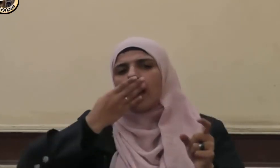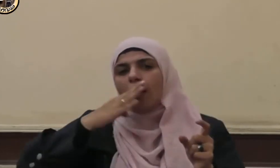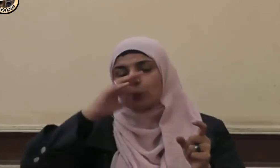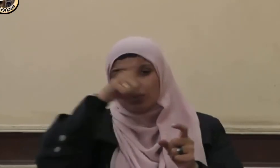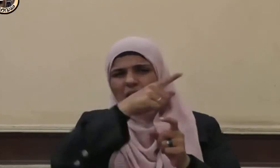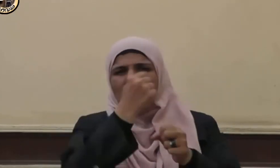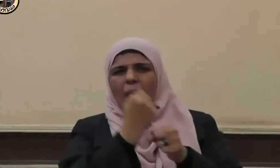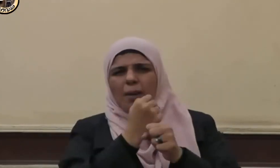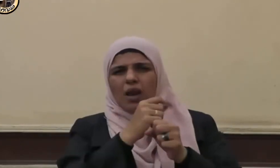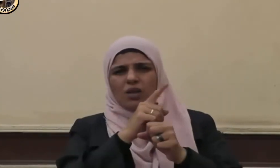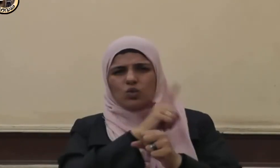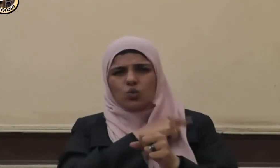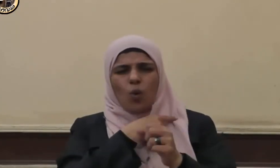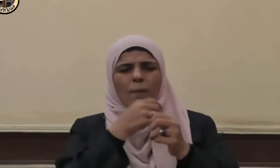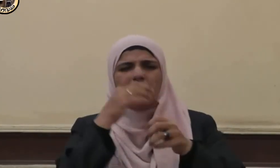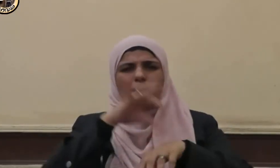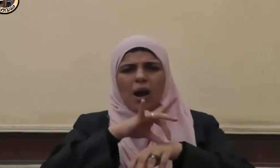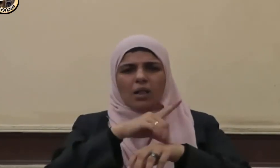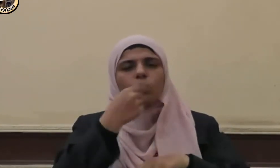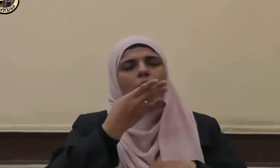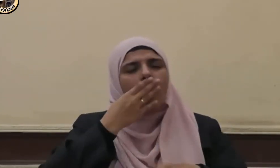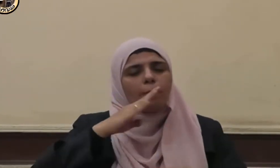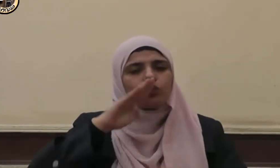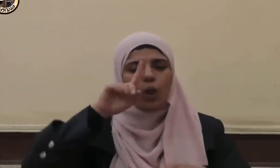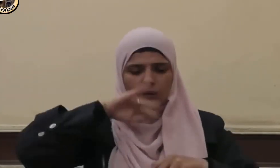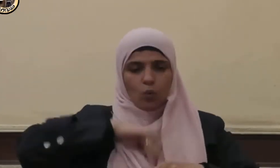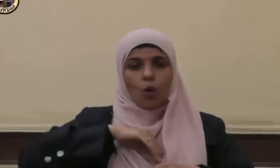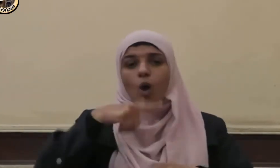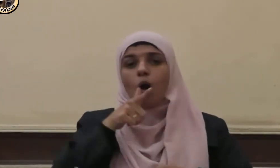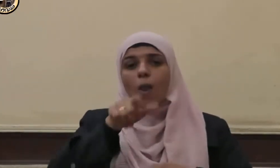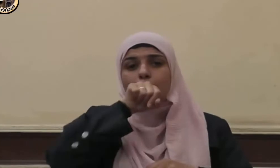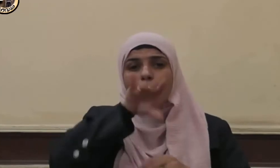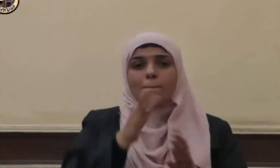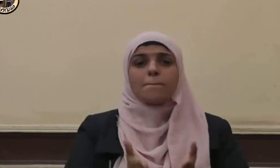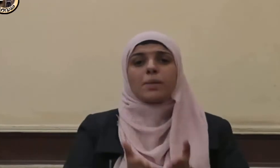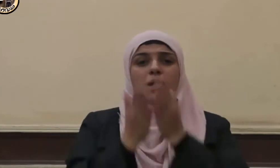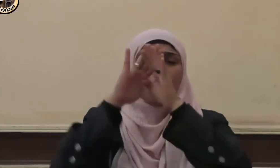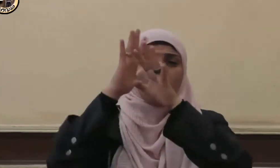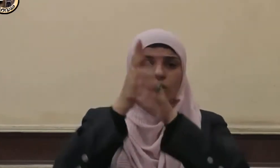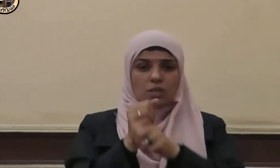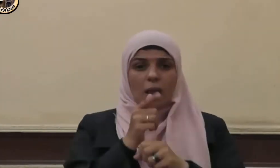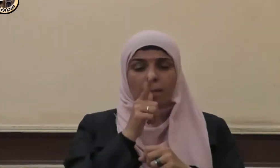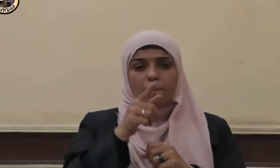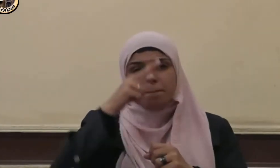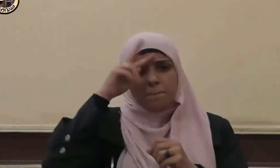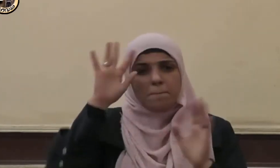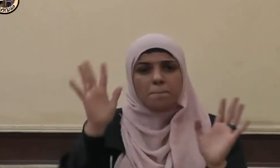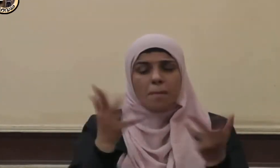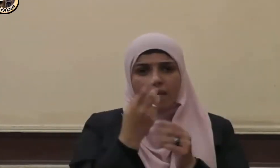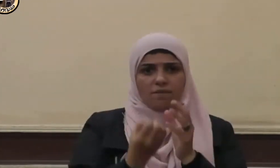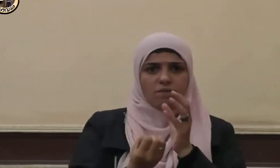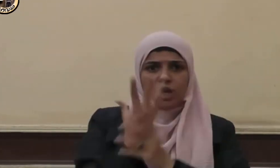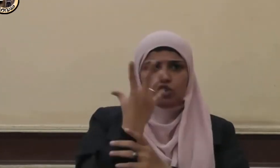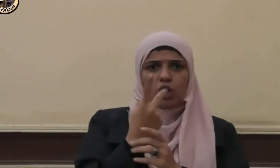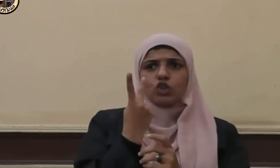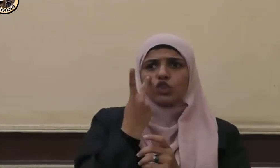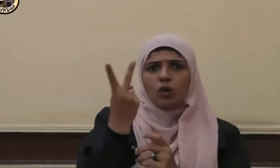سره يقول نبينا صلى الله عليه وسلم من فجأه صاحب بلاء